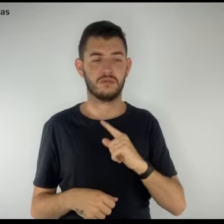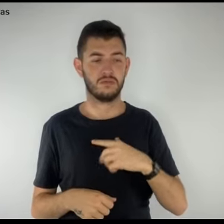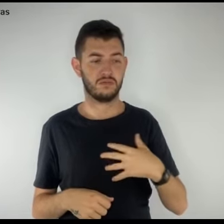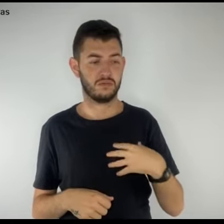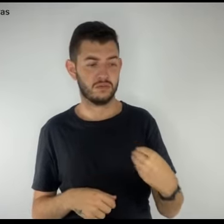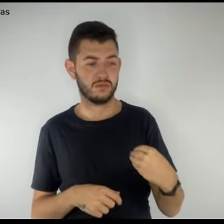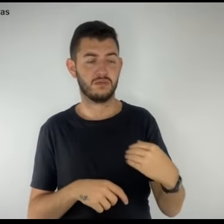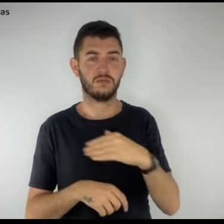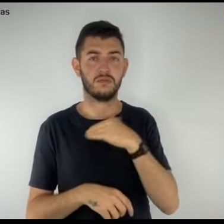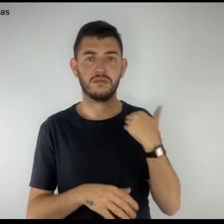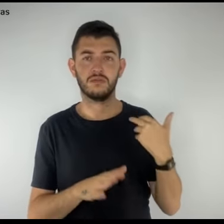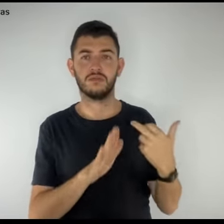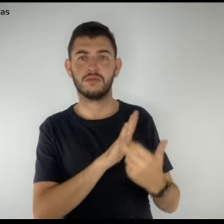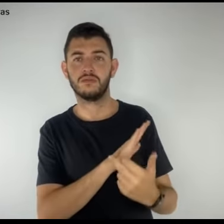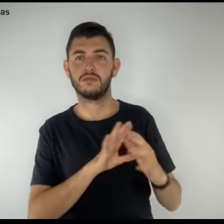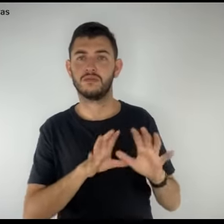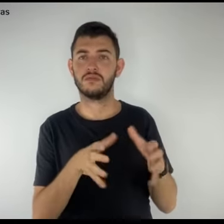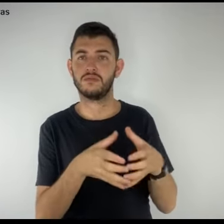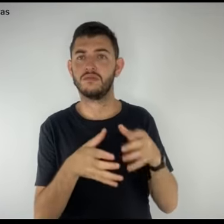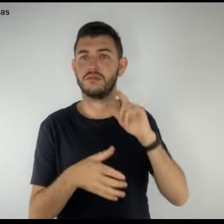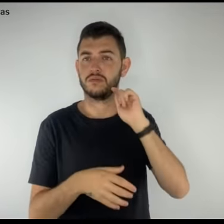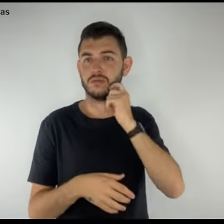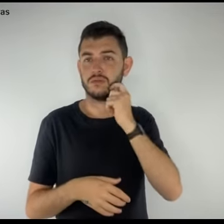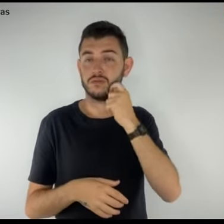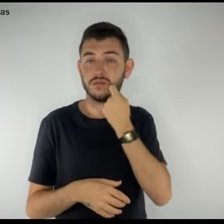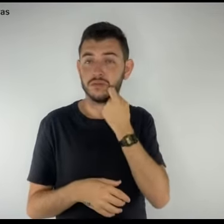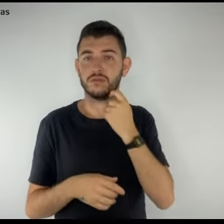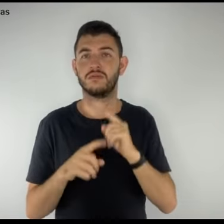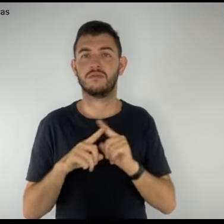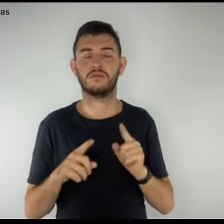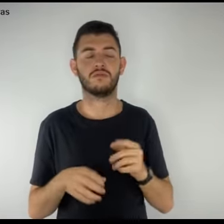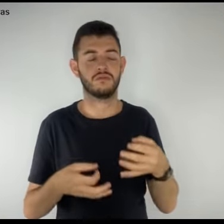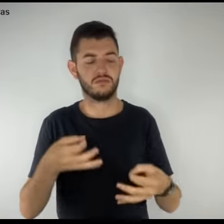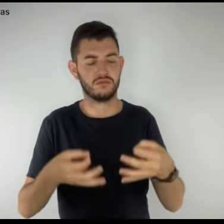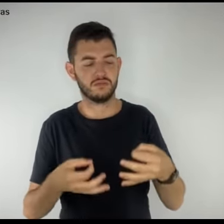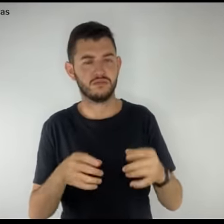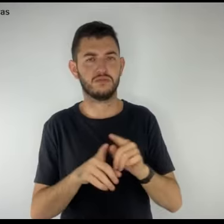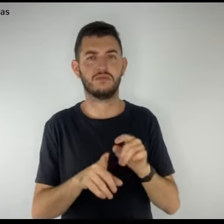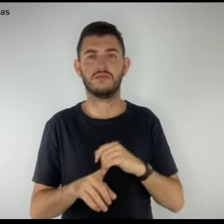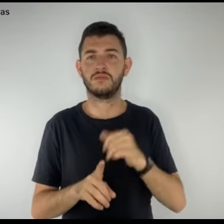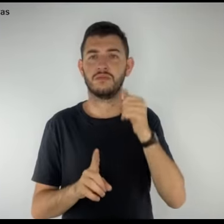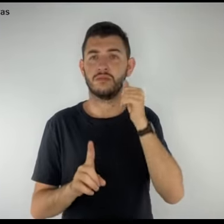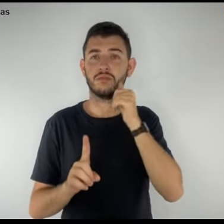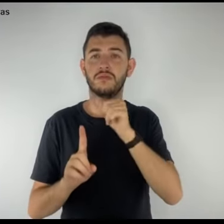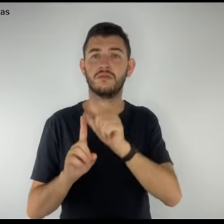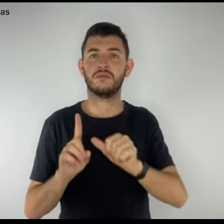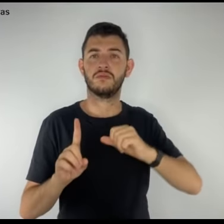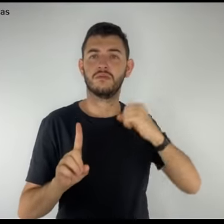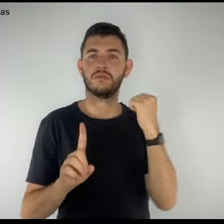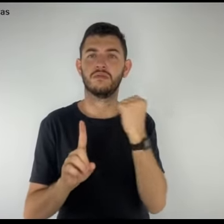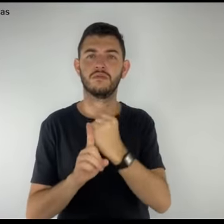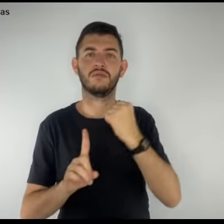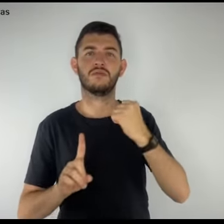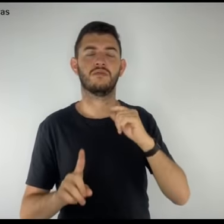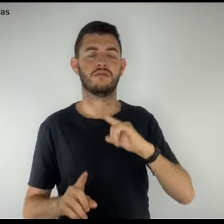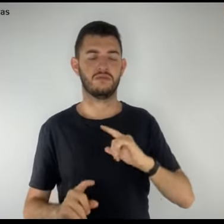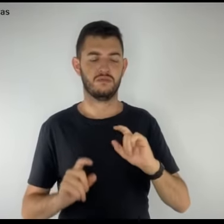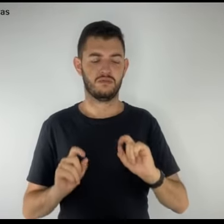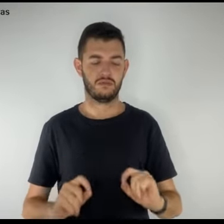juventude negra, justiça aos feminicídios, denuncia ao racismo. Ali estava a